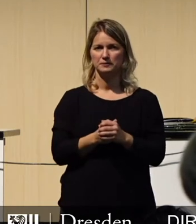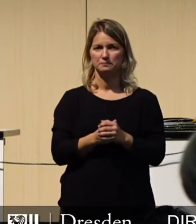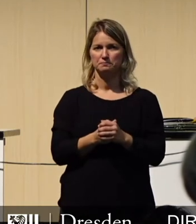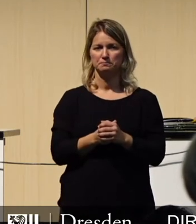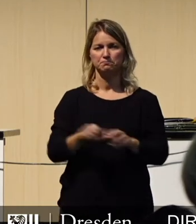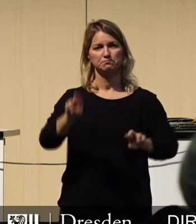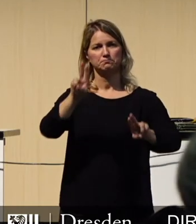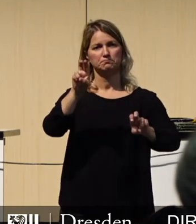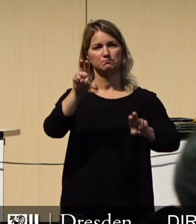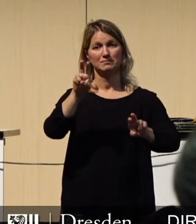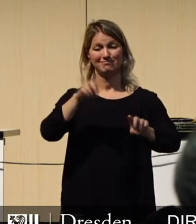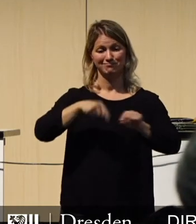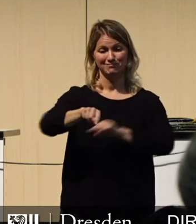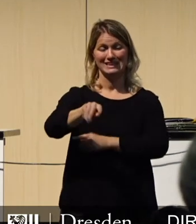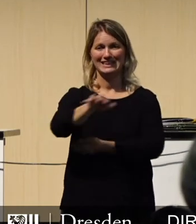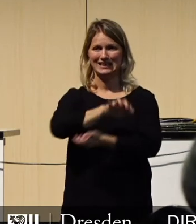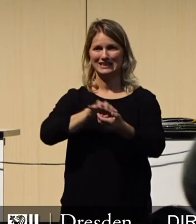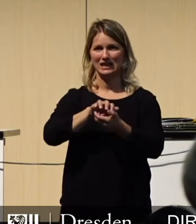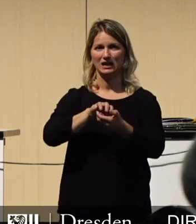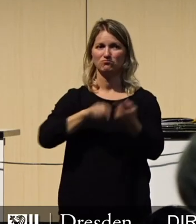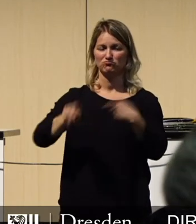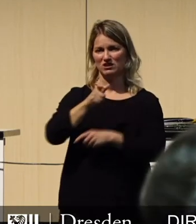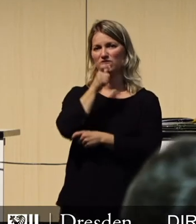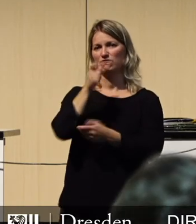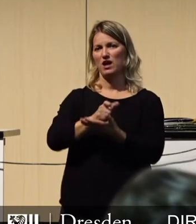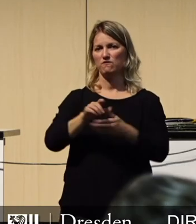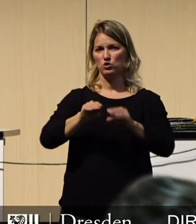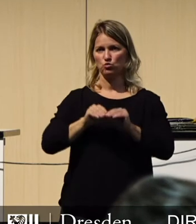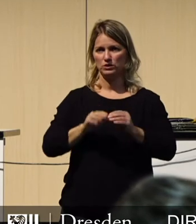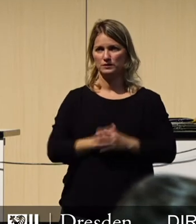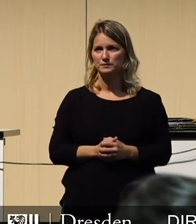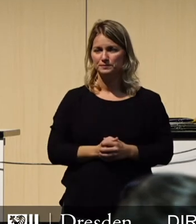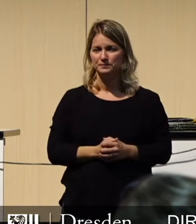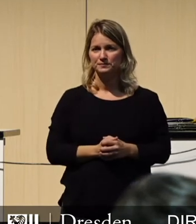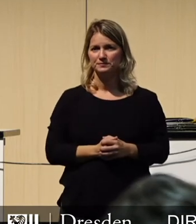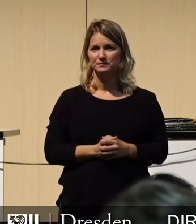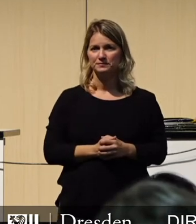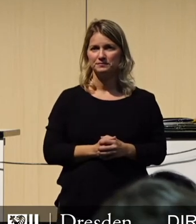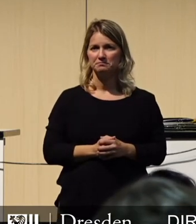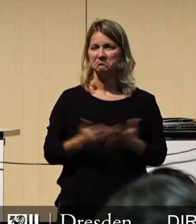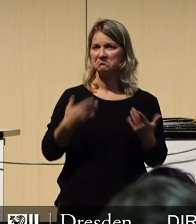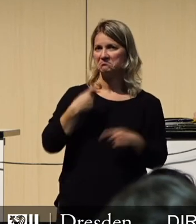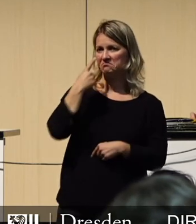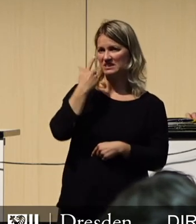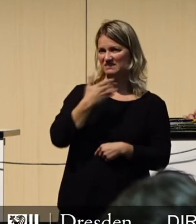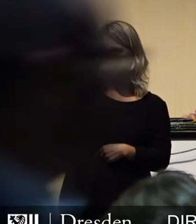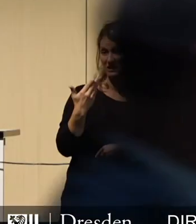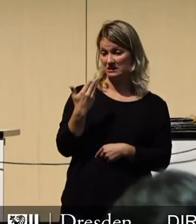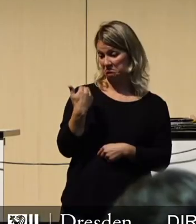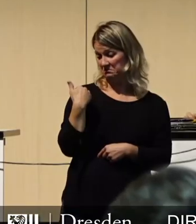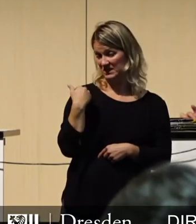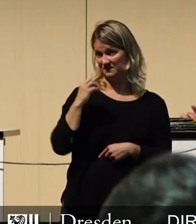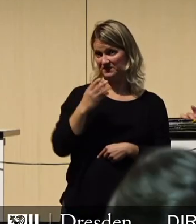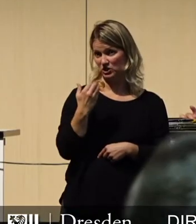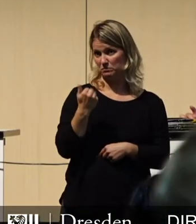durch die Krise. Was meine ich damit? Es ist nur wenige Monate her, da